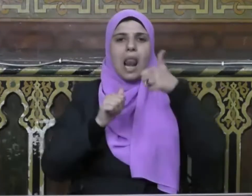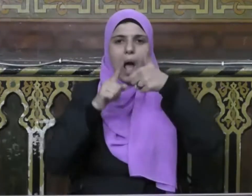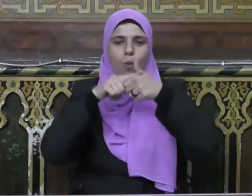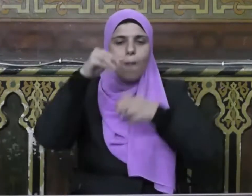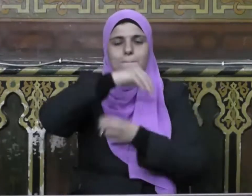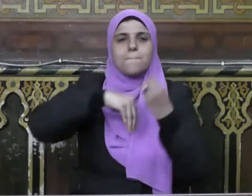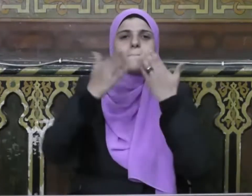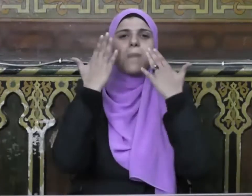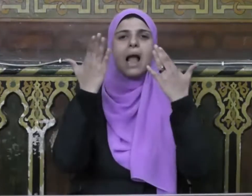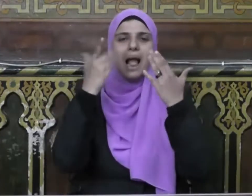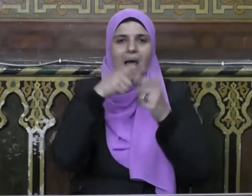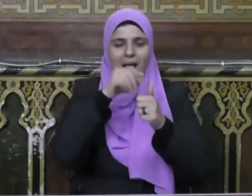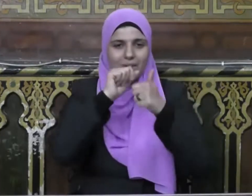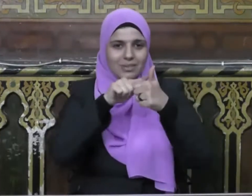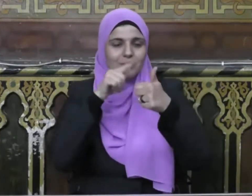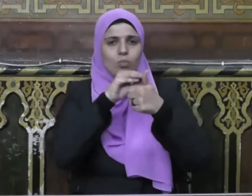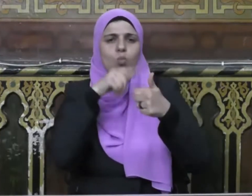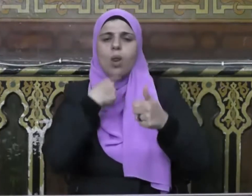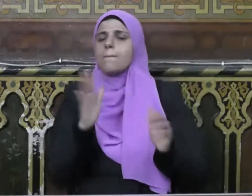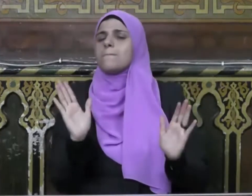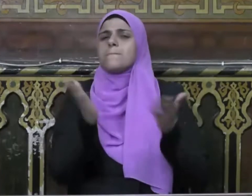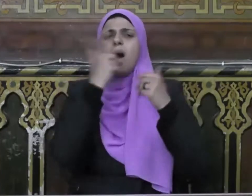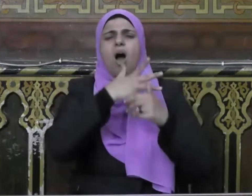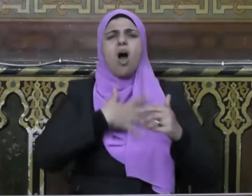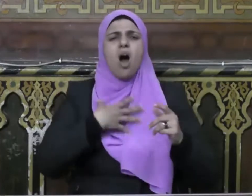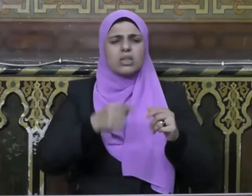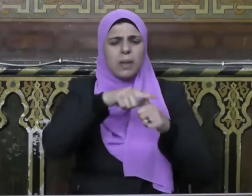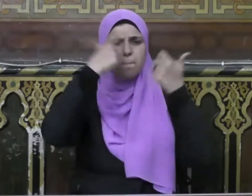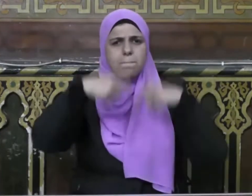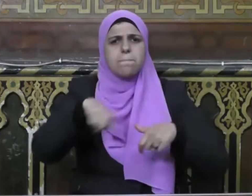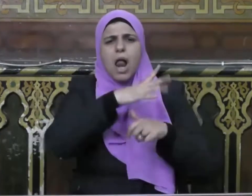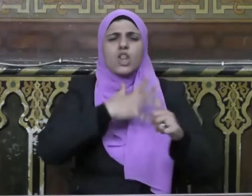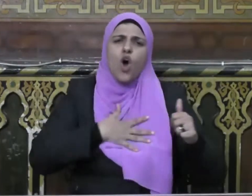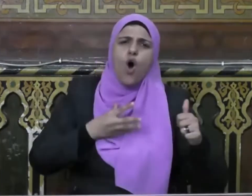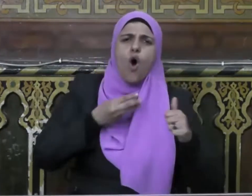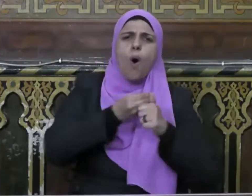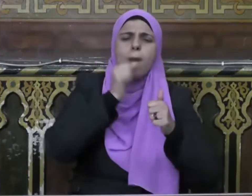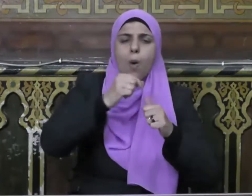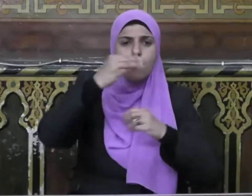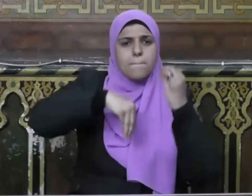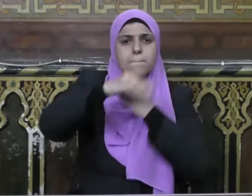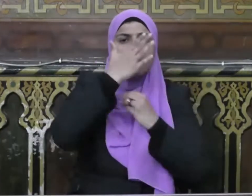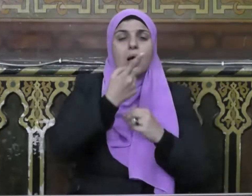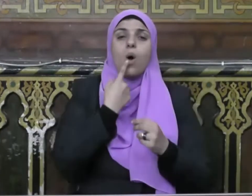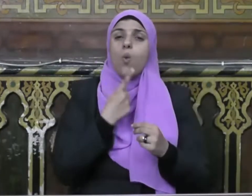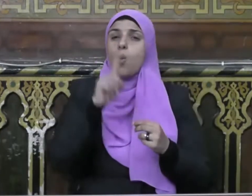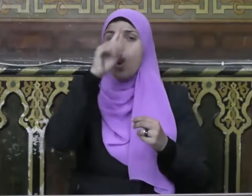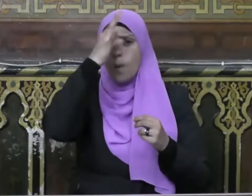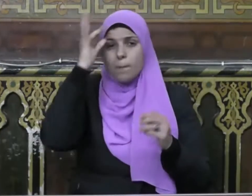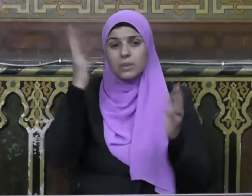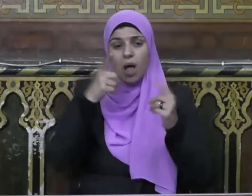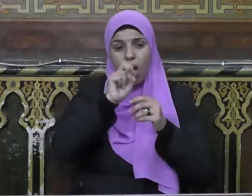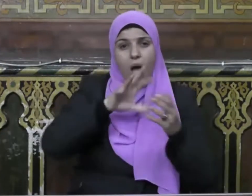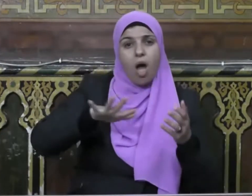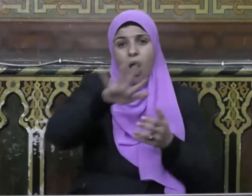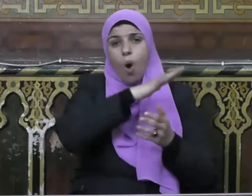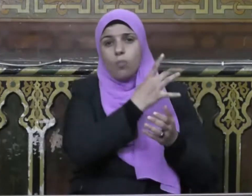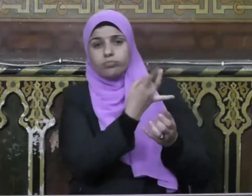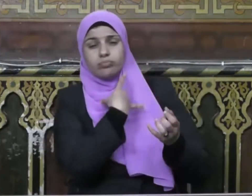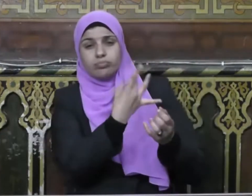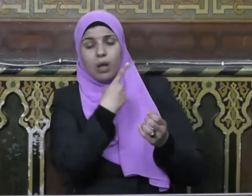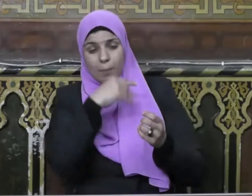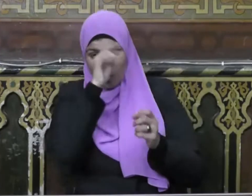وطنه الأول مكة المكرمة ما أطيبك من بلدة وأحبك إلي ولولا أن